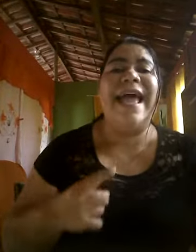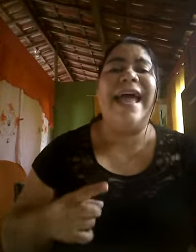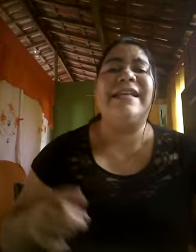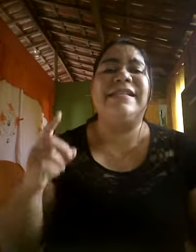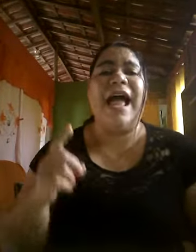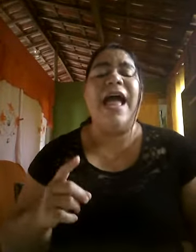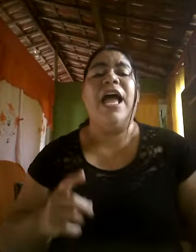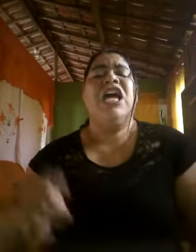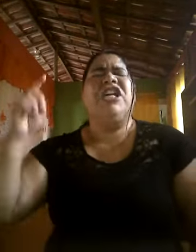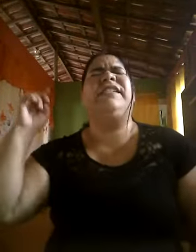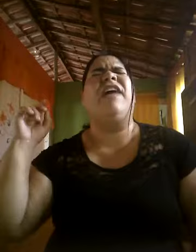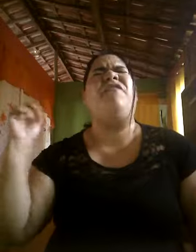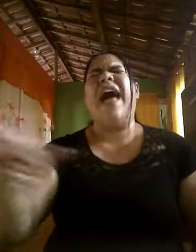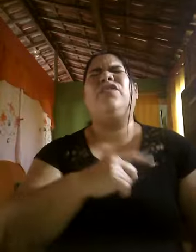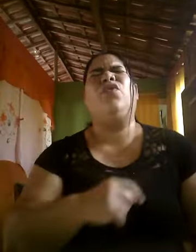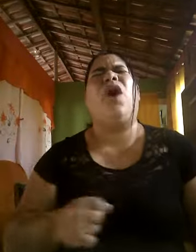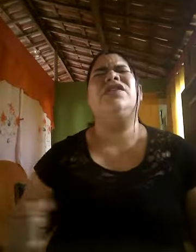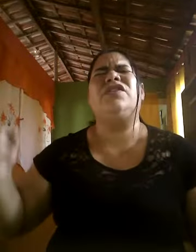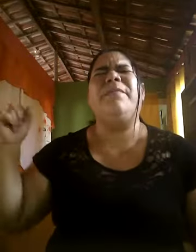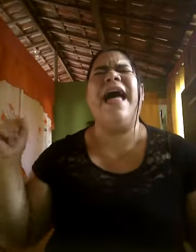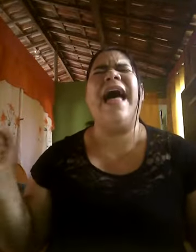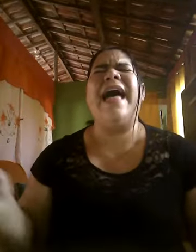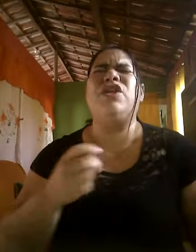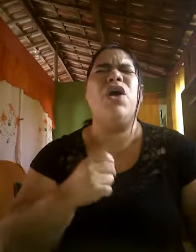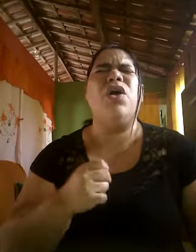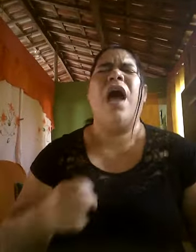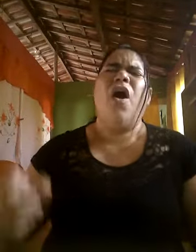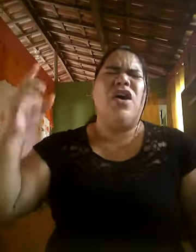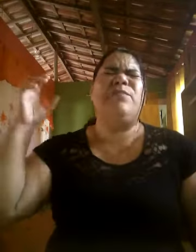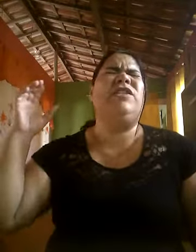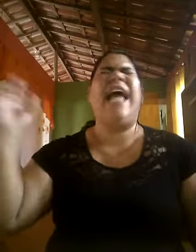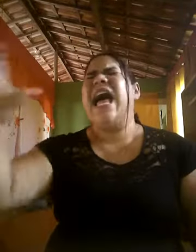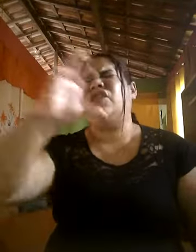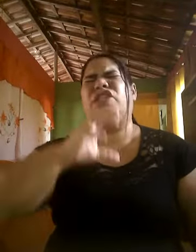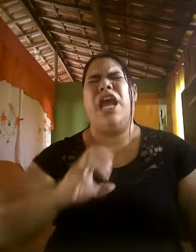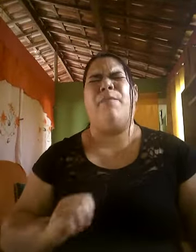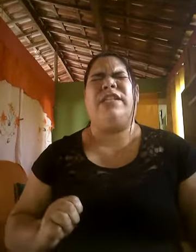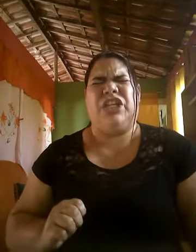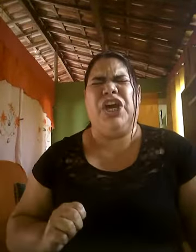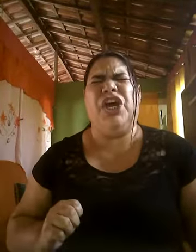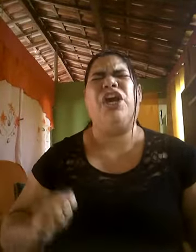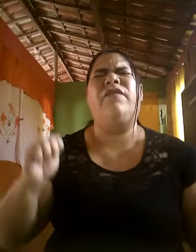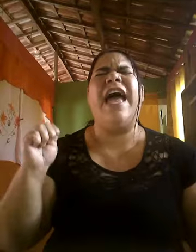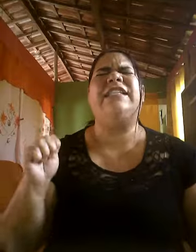destra, isso é fato consumado. Os meus casos impossíveis,